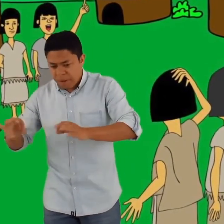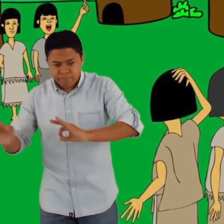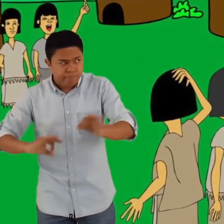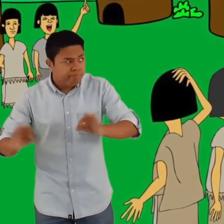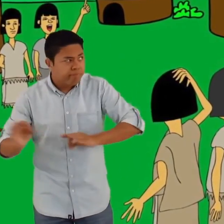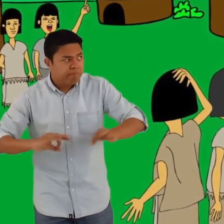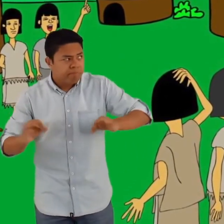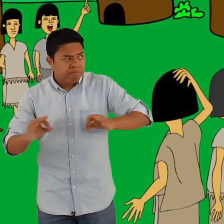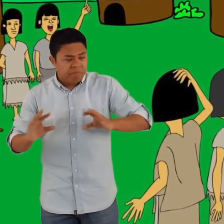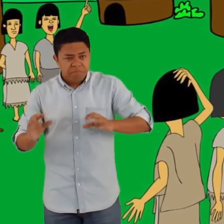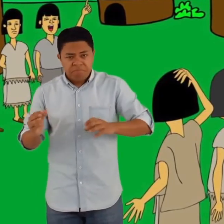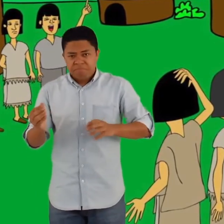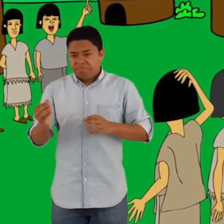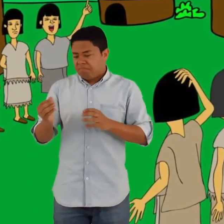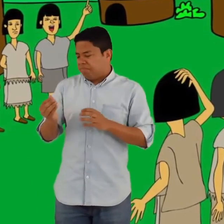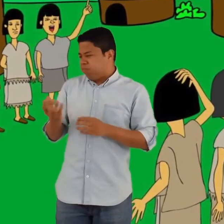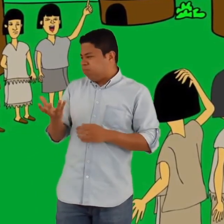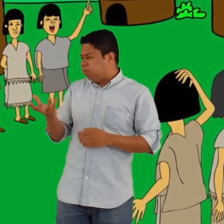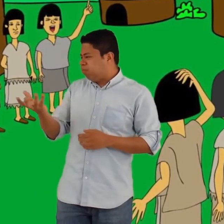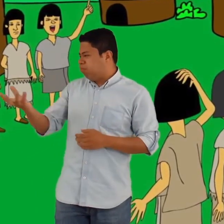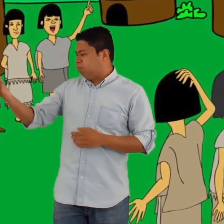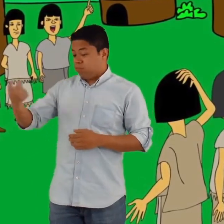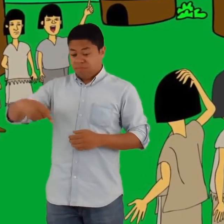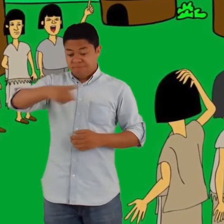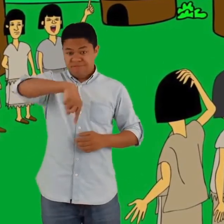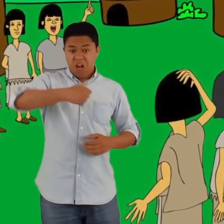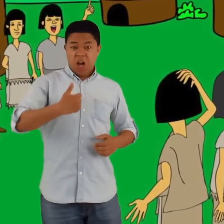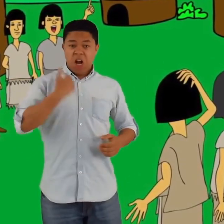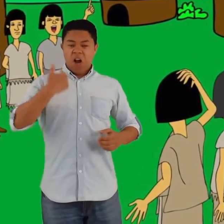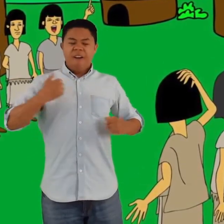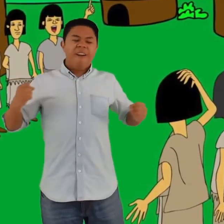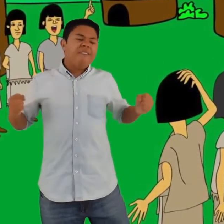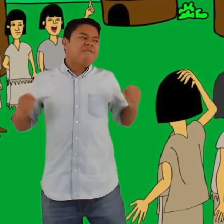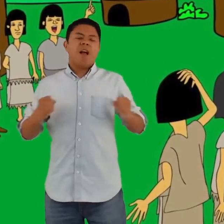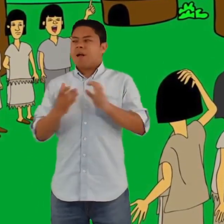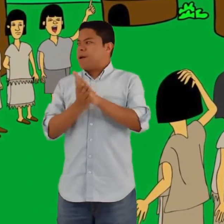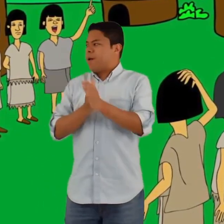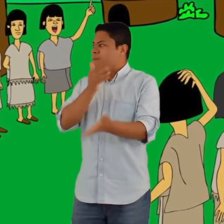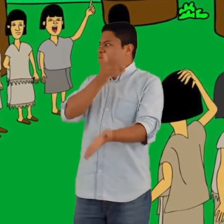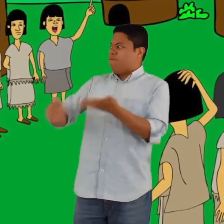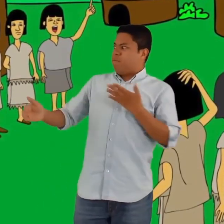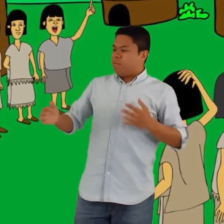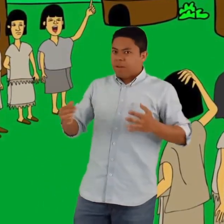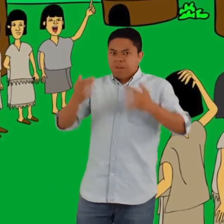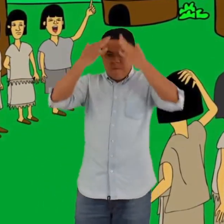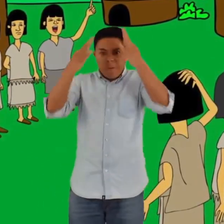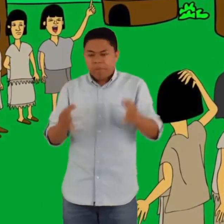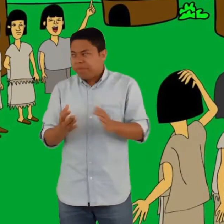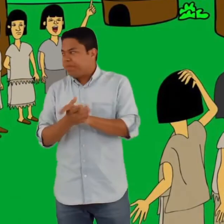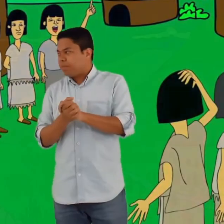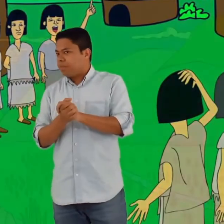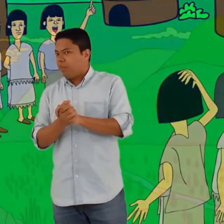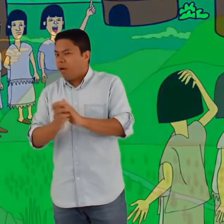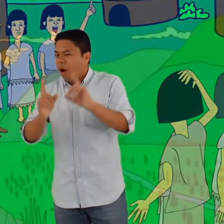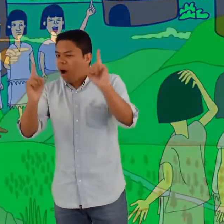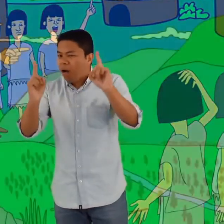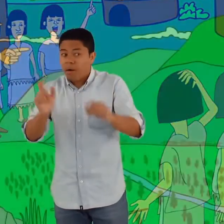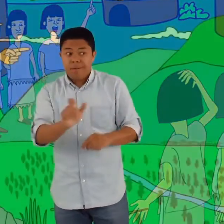Organizaron sus cosas y se marcharon. Cuando partieron, los jóvenes se sintieron satisfechos por haber